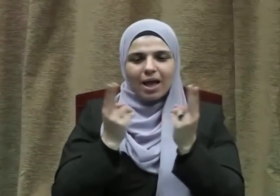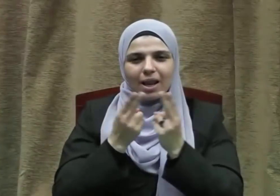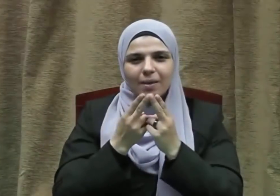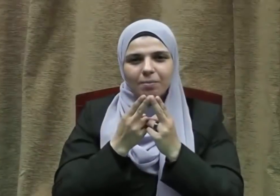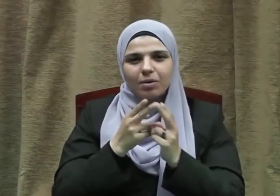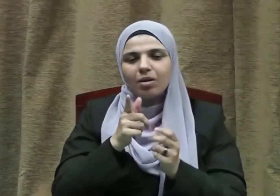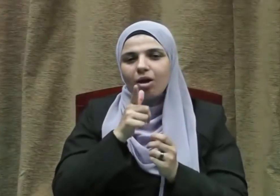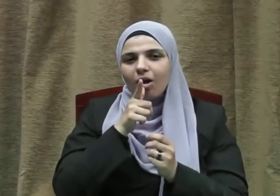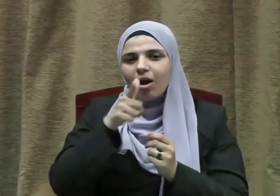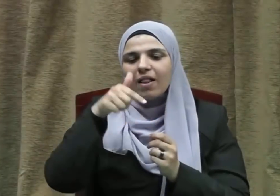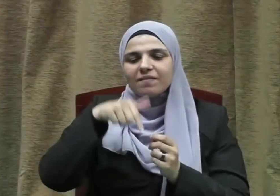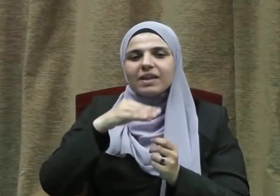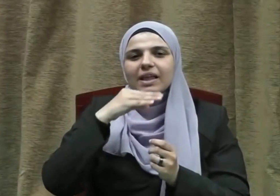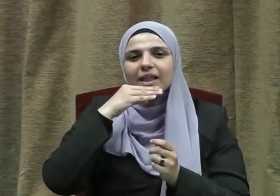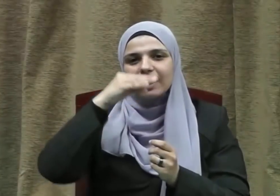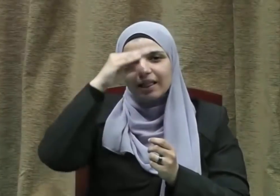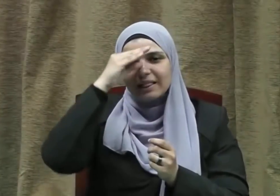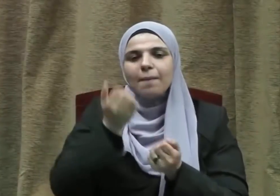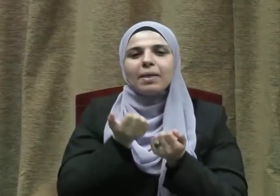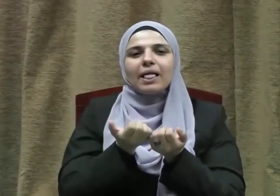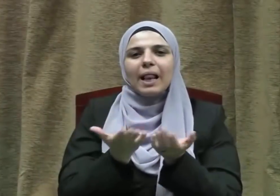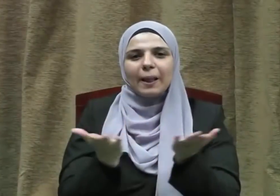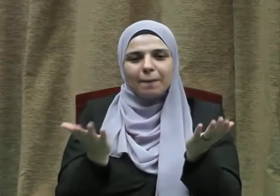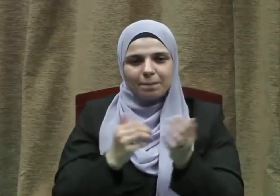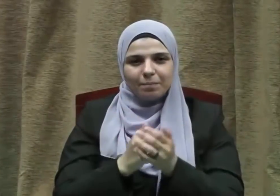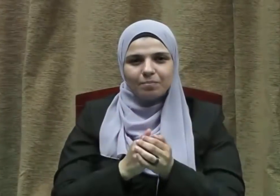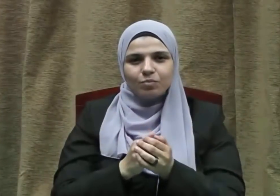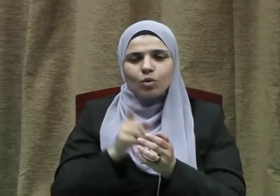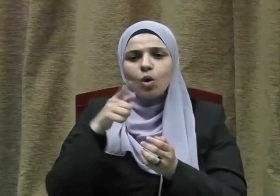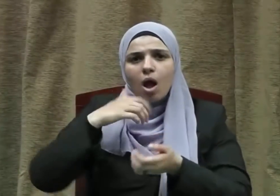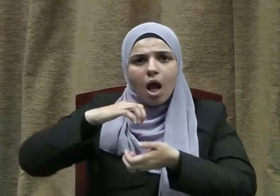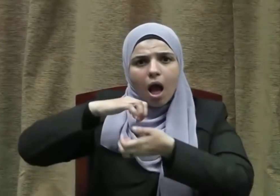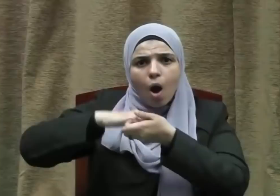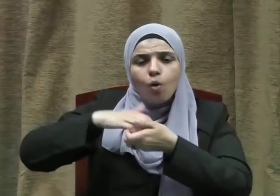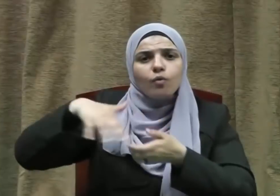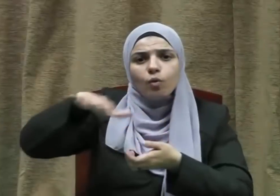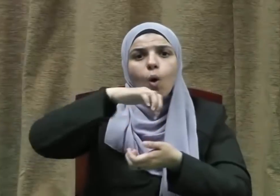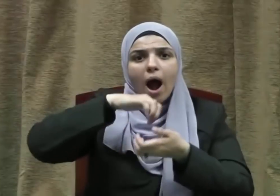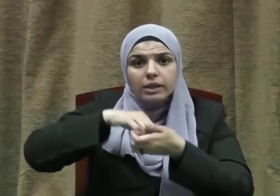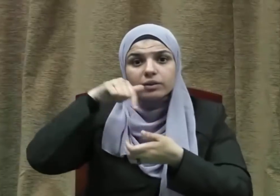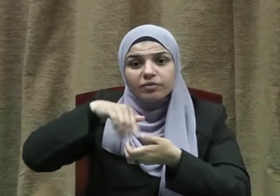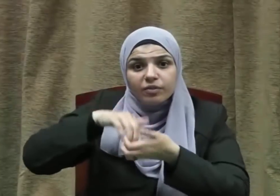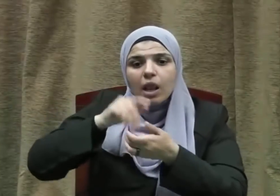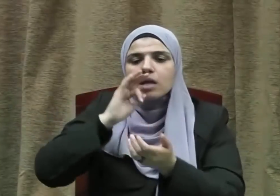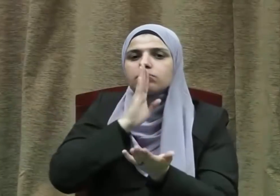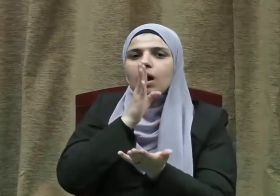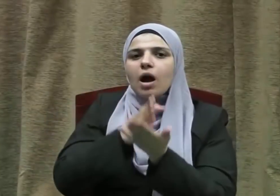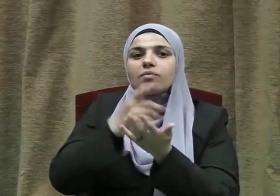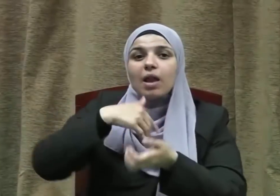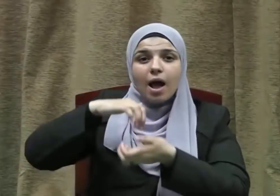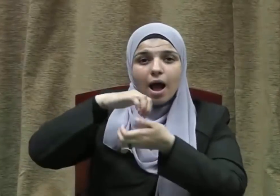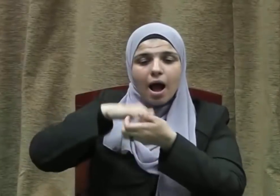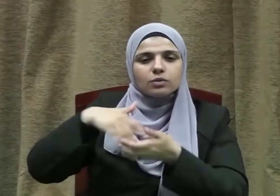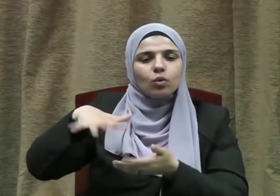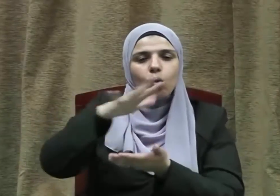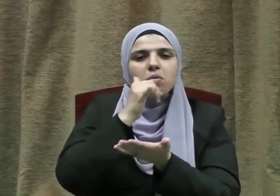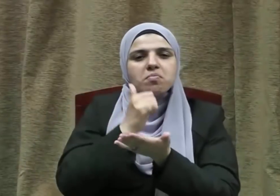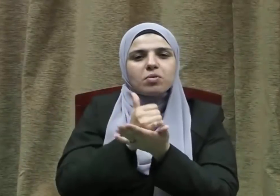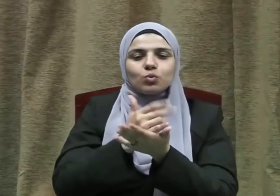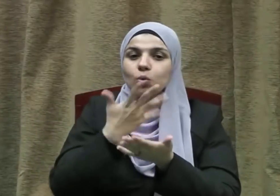القائل في كتابه الكريم وأوفوا بالعهد إن العهد كان مسؤولا